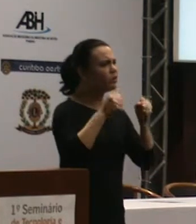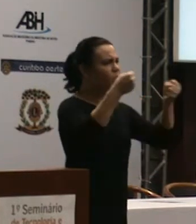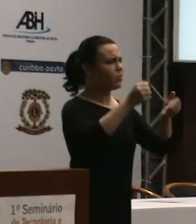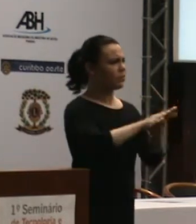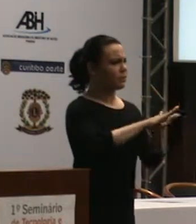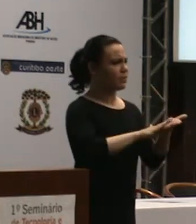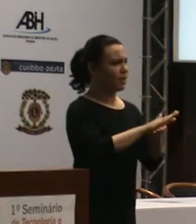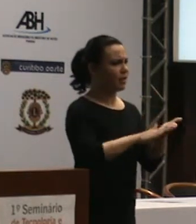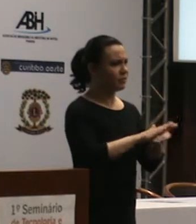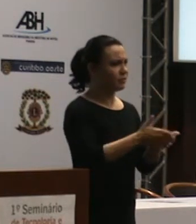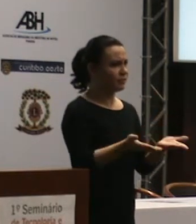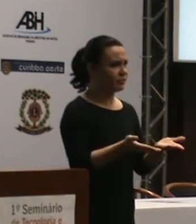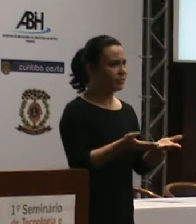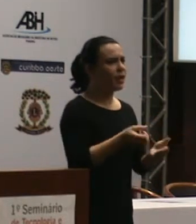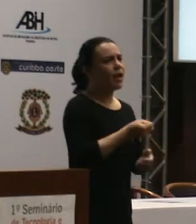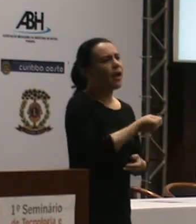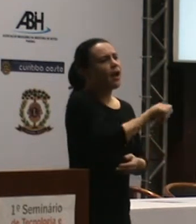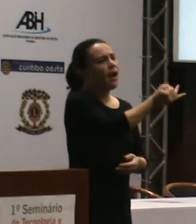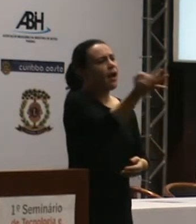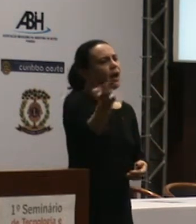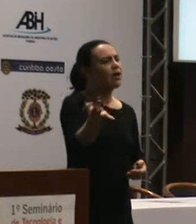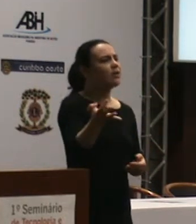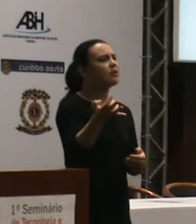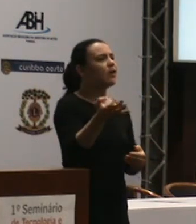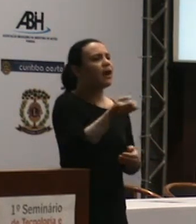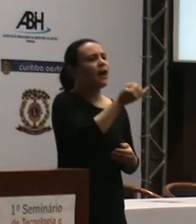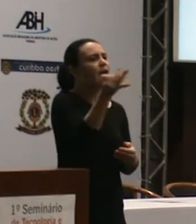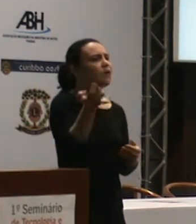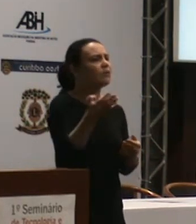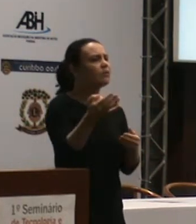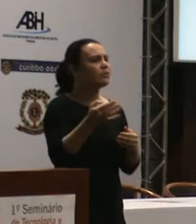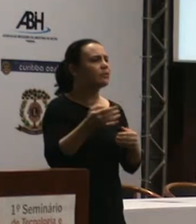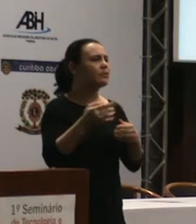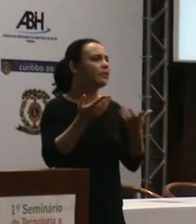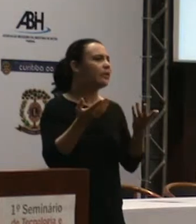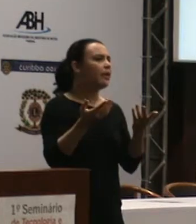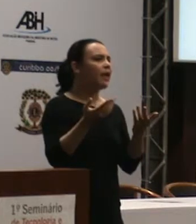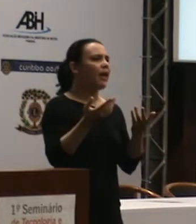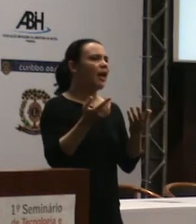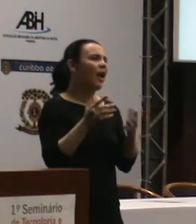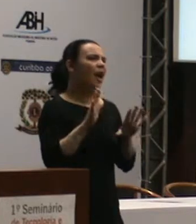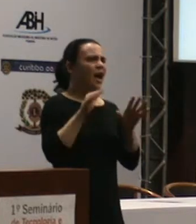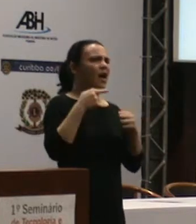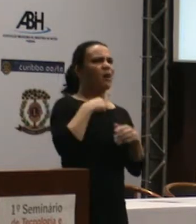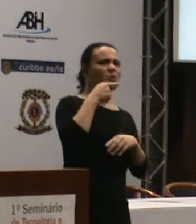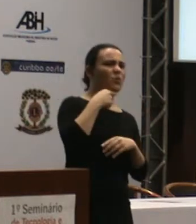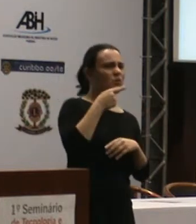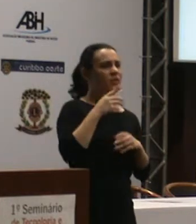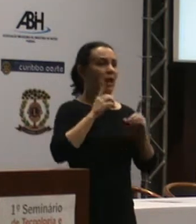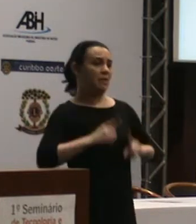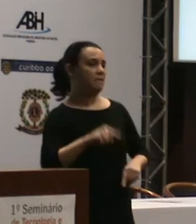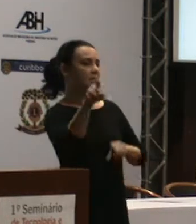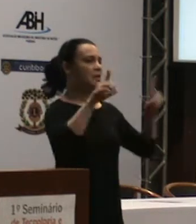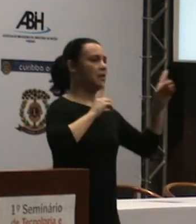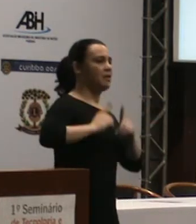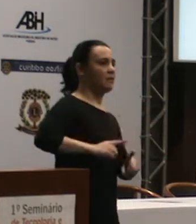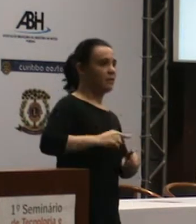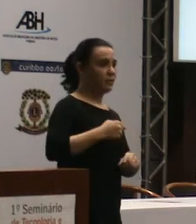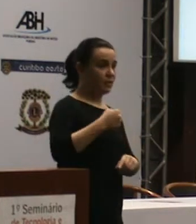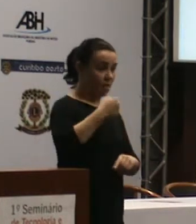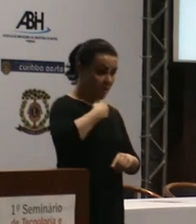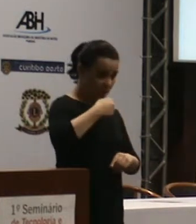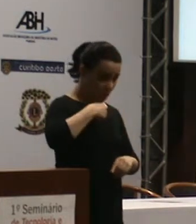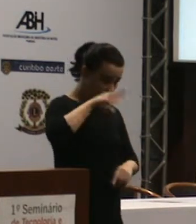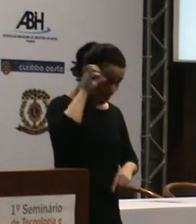as diversas deficiências e esquecemos que os maiores deficientes somos nós, porque nós temos uma deficiência terrível